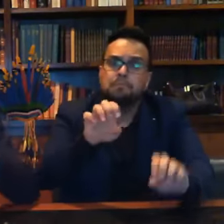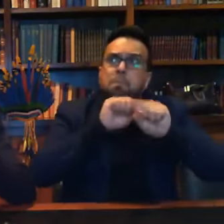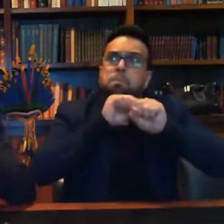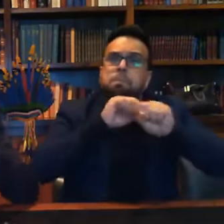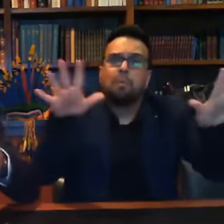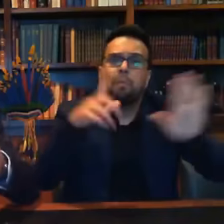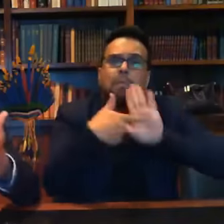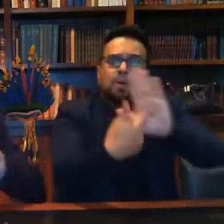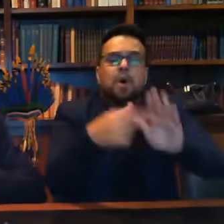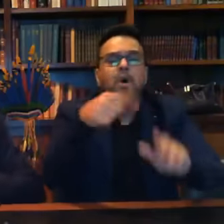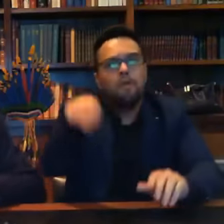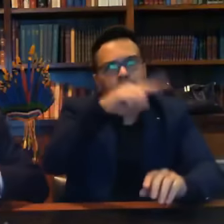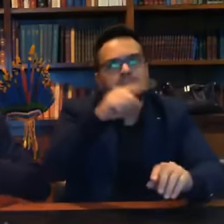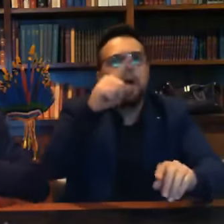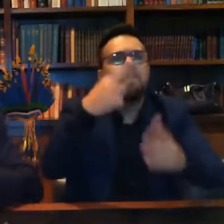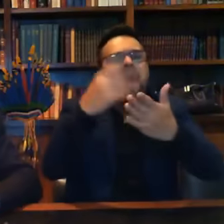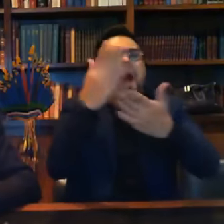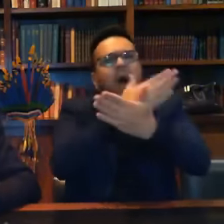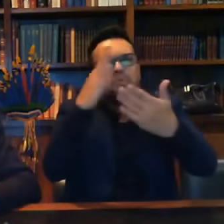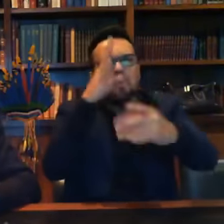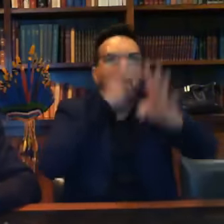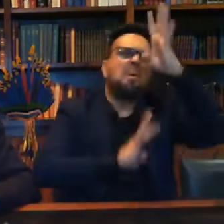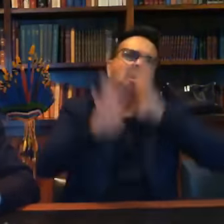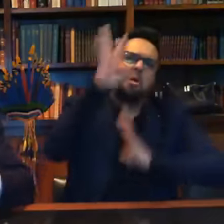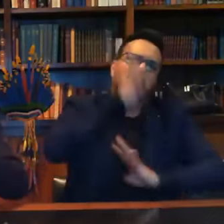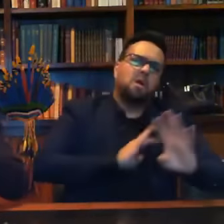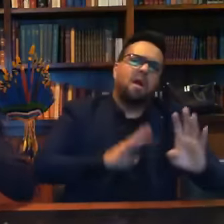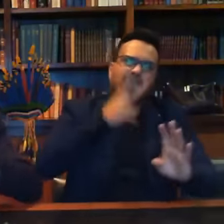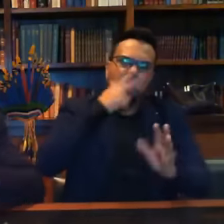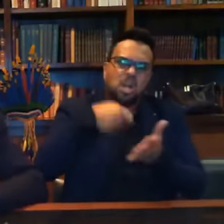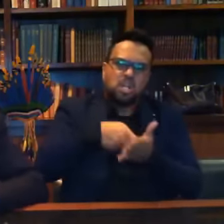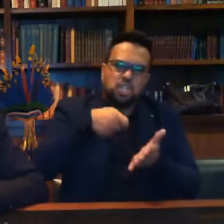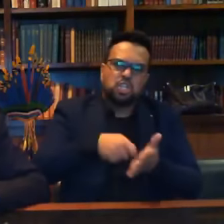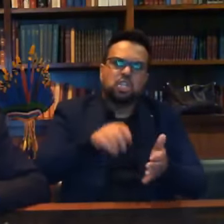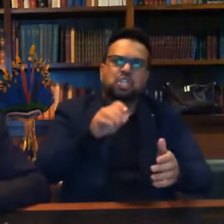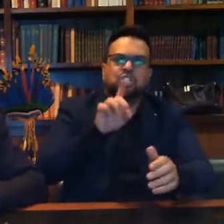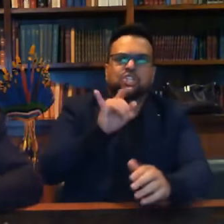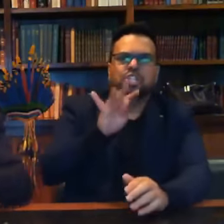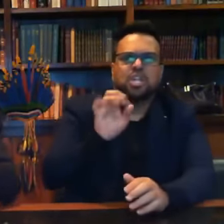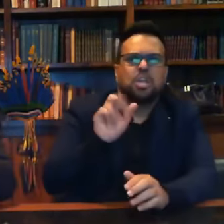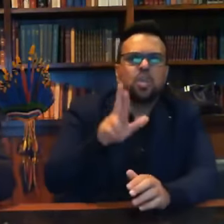vocês, muitos que me acusavam, ditador, trogodita,